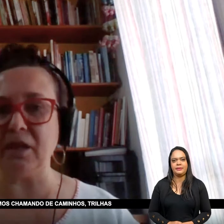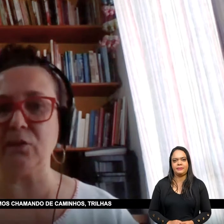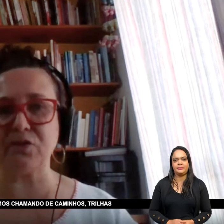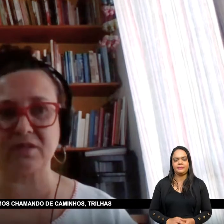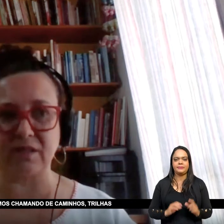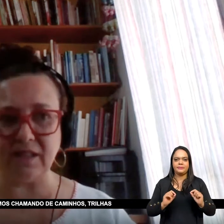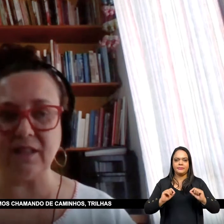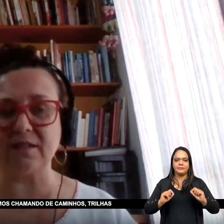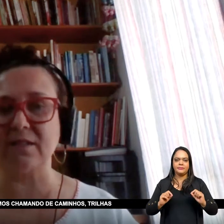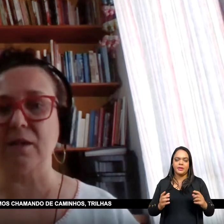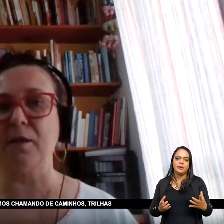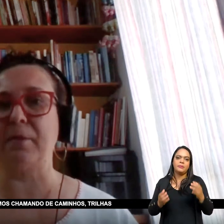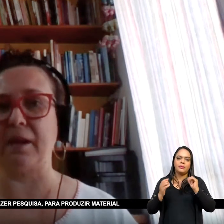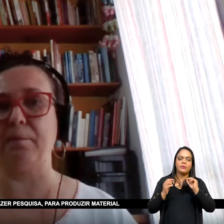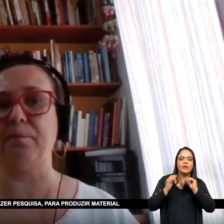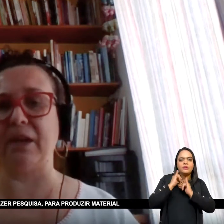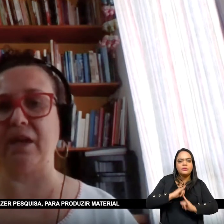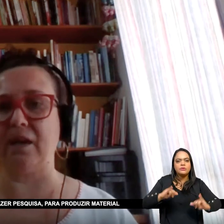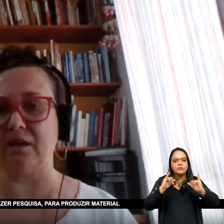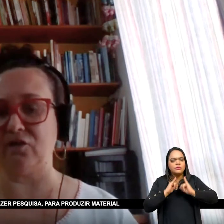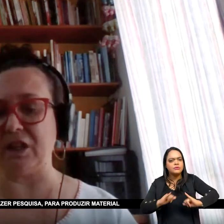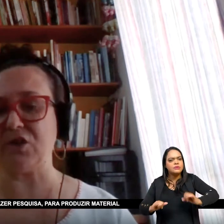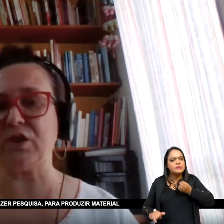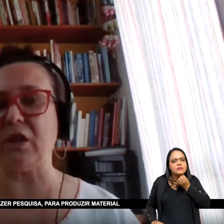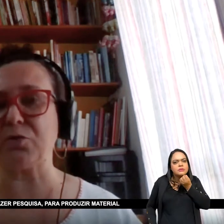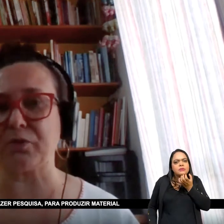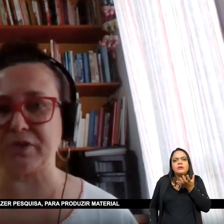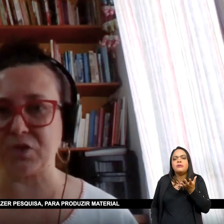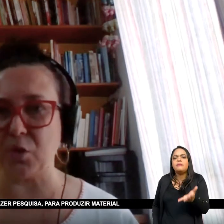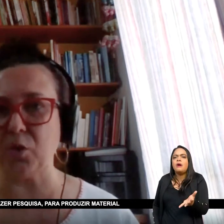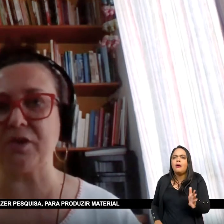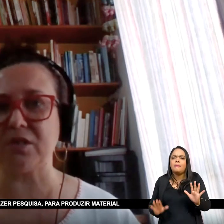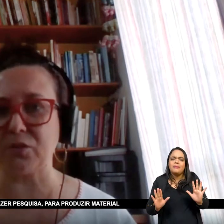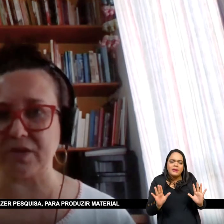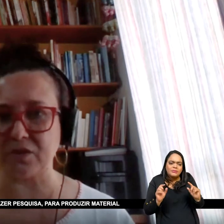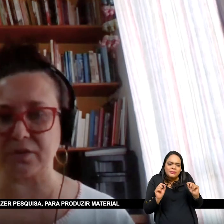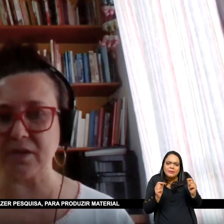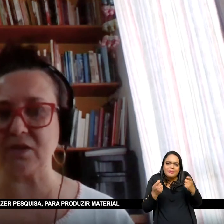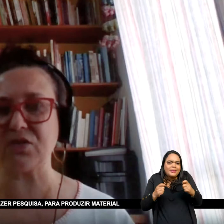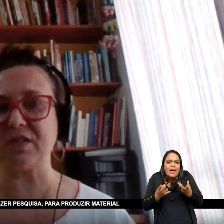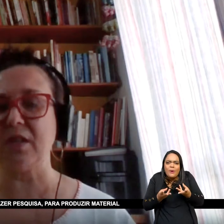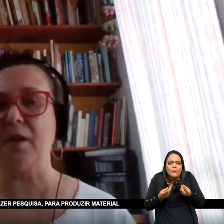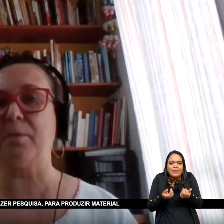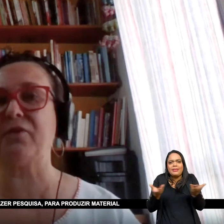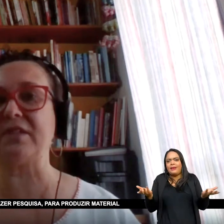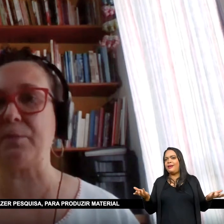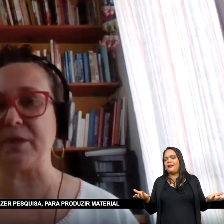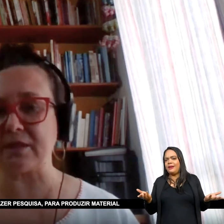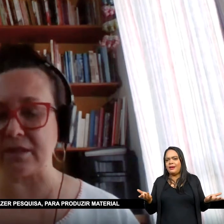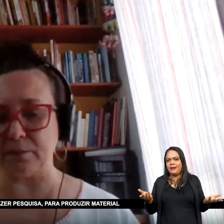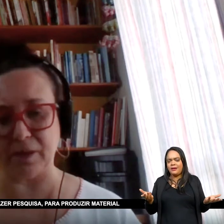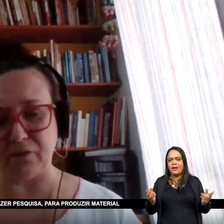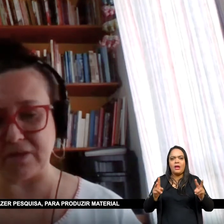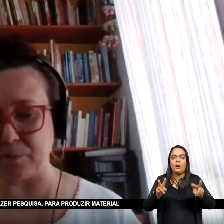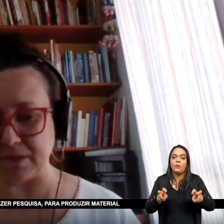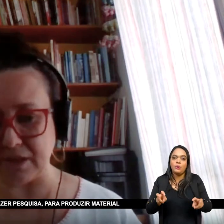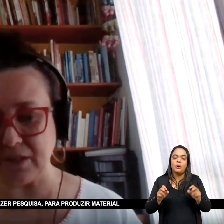de caminhos, trilhas Para direcionar os professores e os estudantes Para fazer